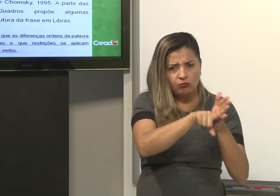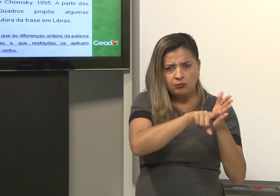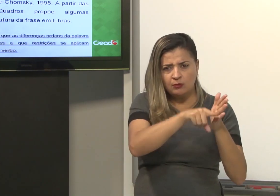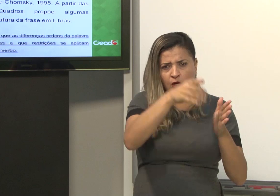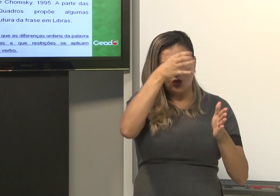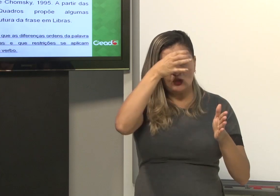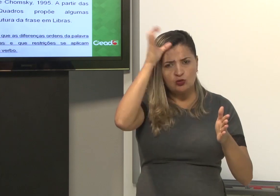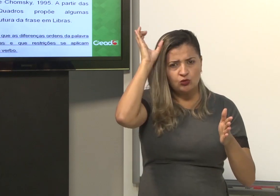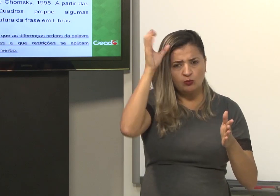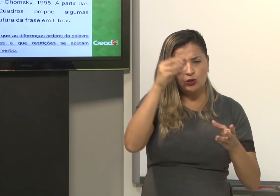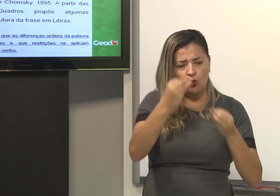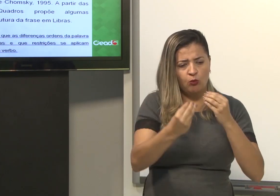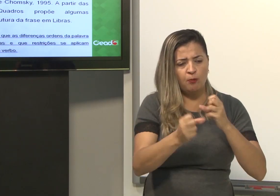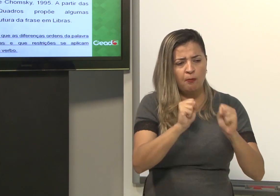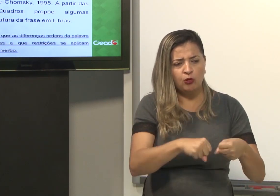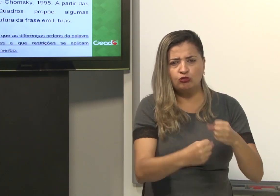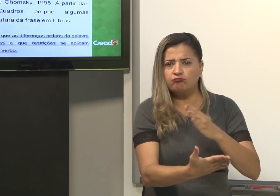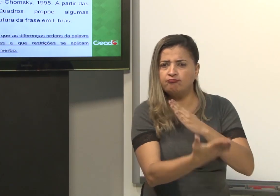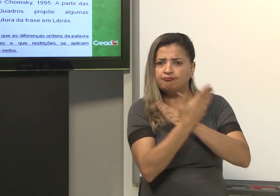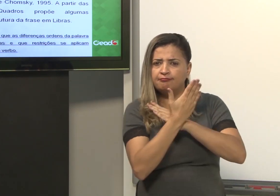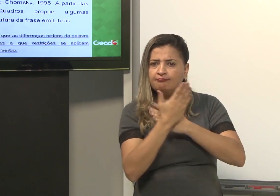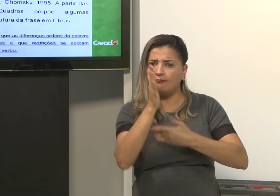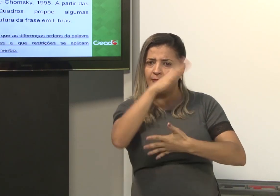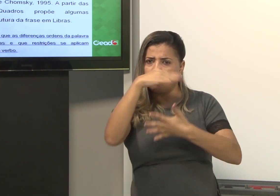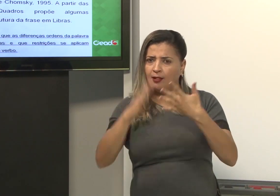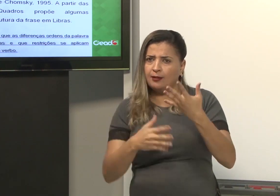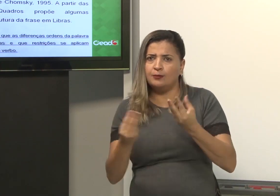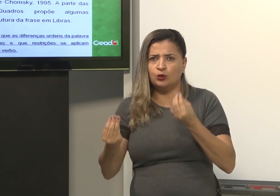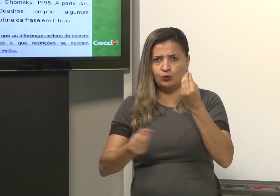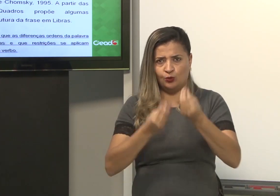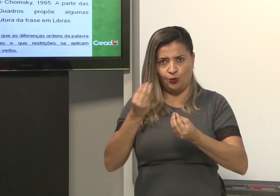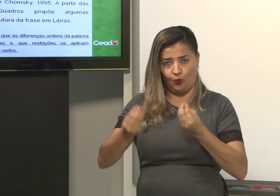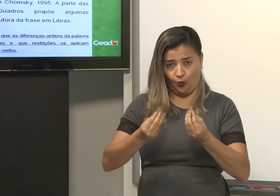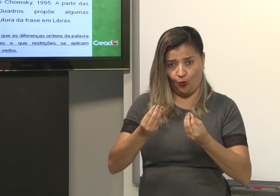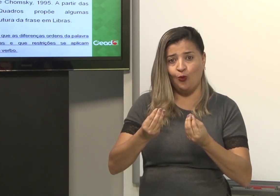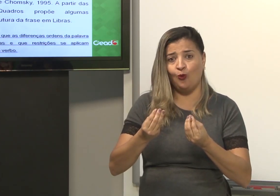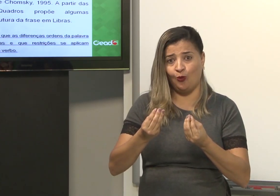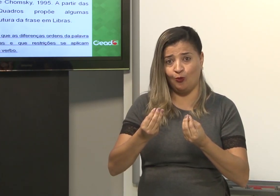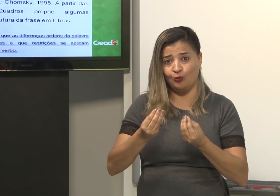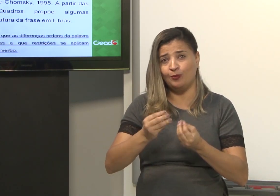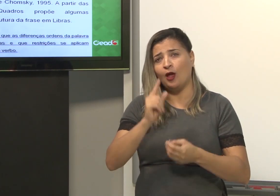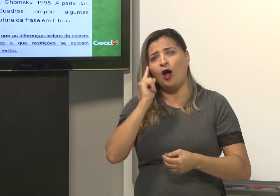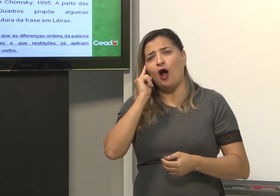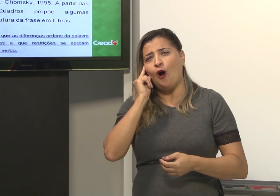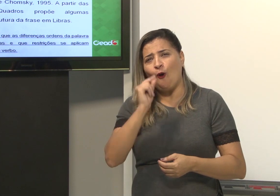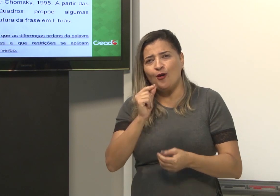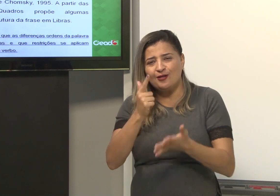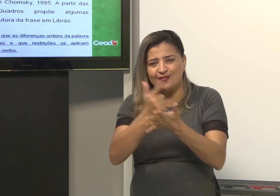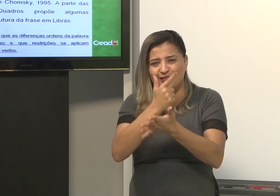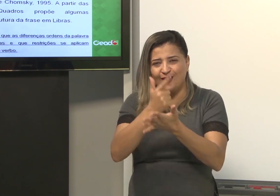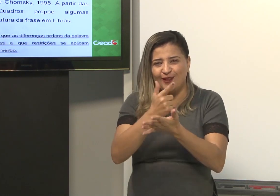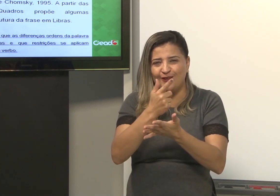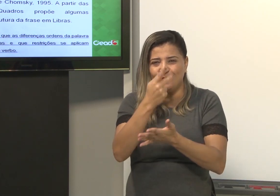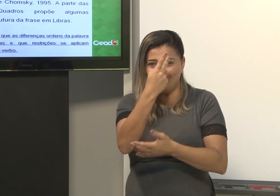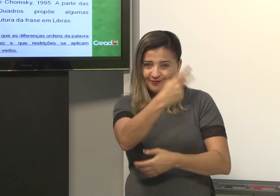e observou o que poderia ser utilizado na Libras. Então, Ronice fez o seu livro em